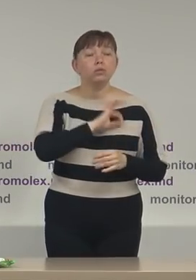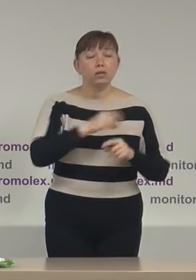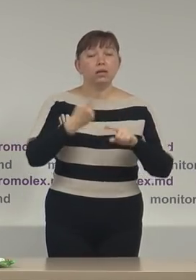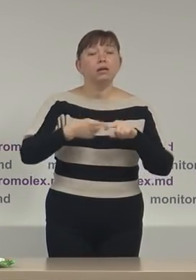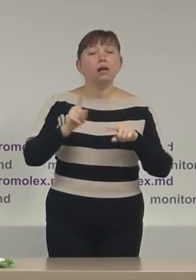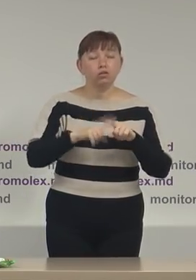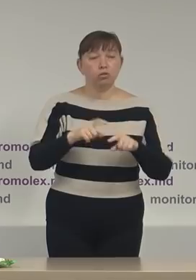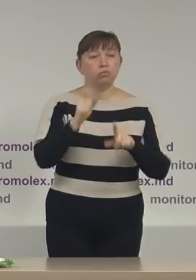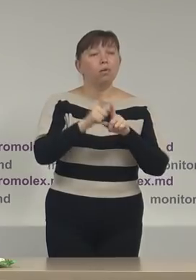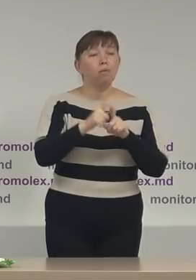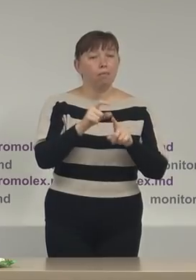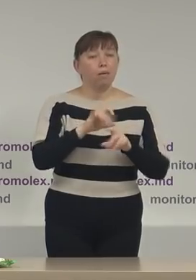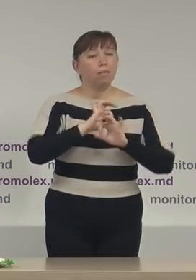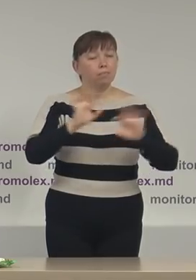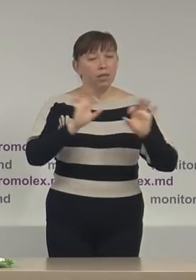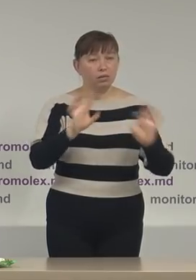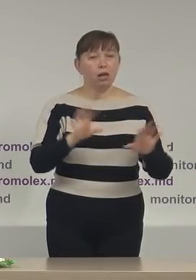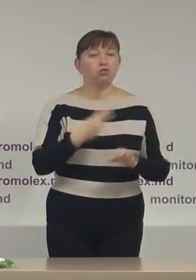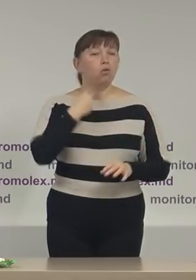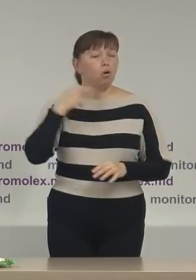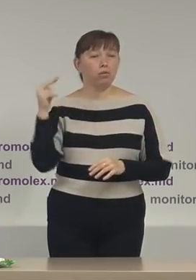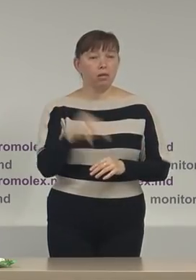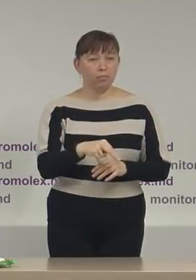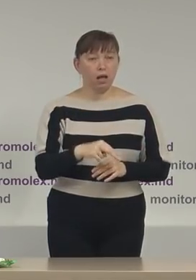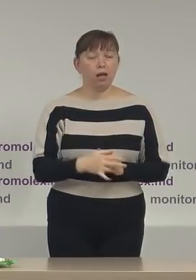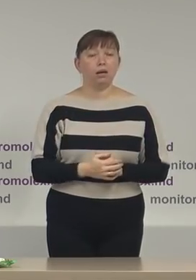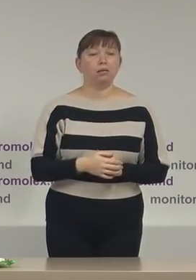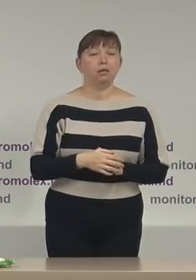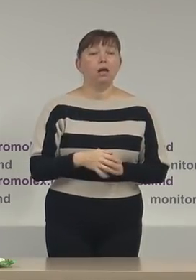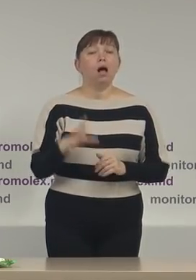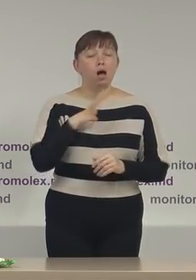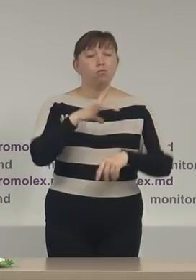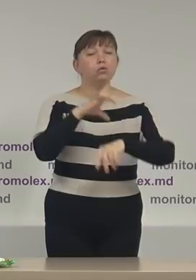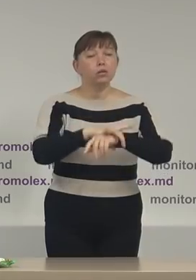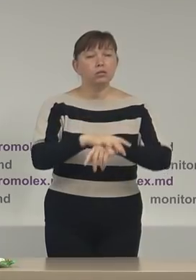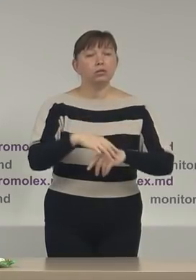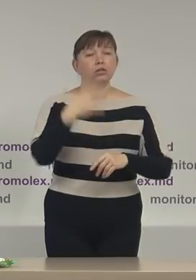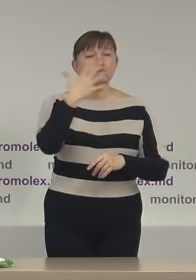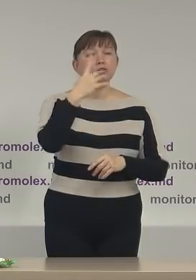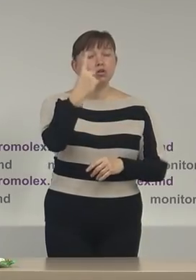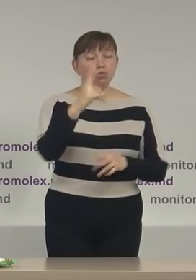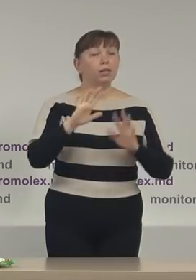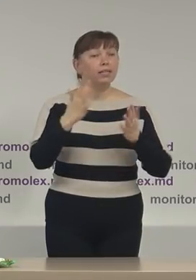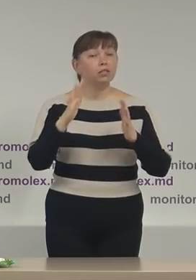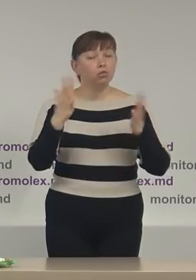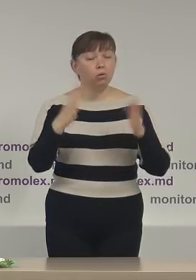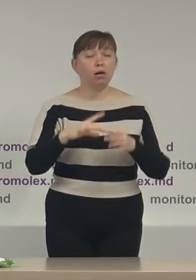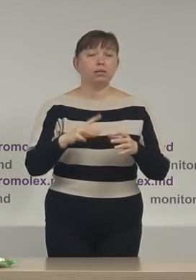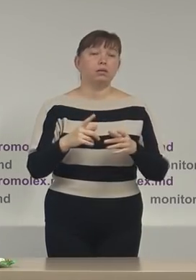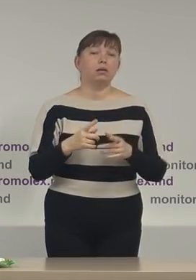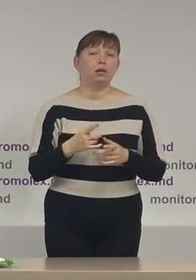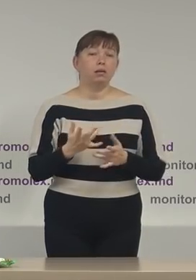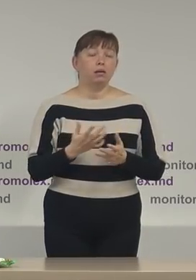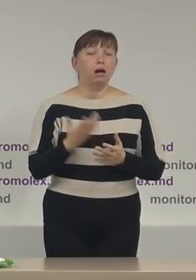acestui mesaj condamnabil au fost atestate cel puțin 51 de situații de cazuri